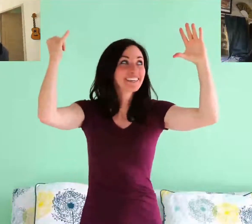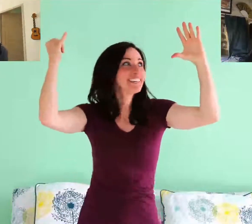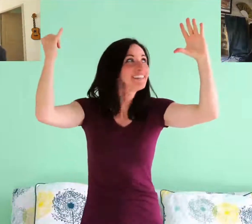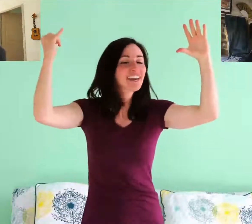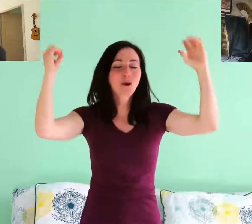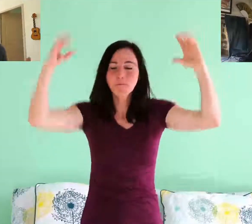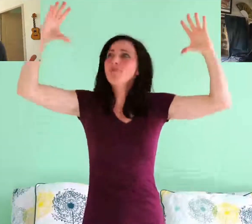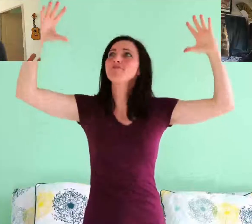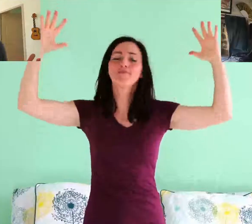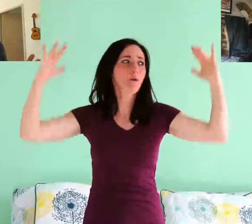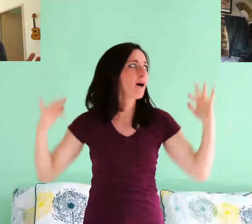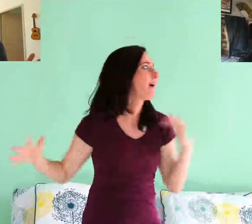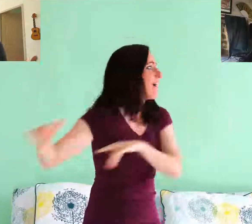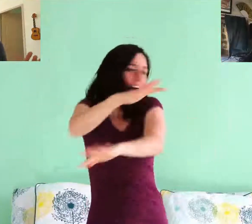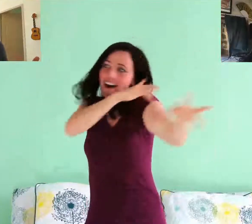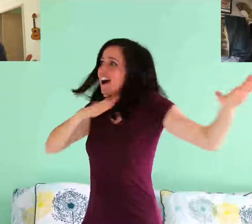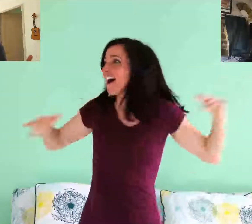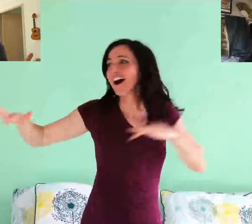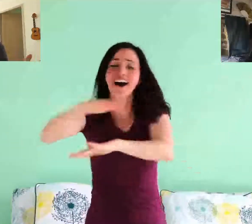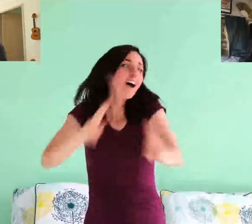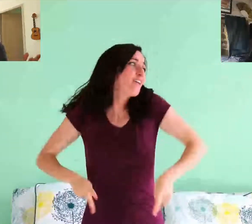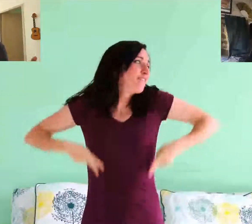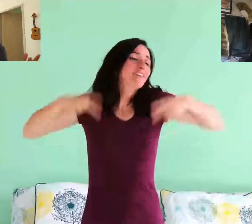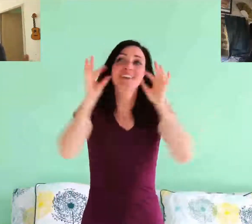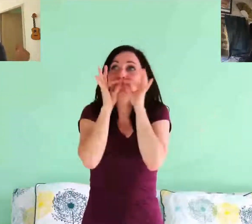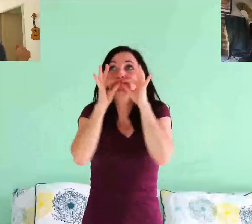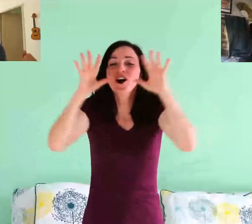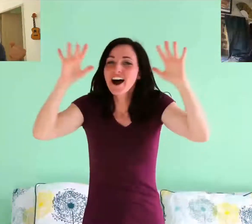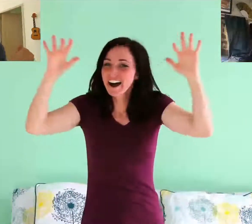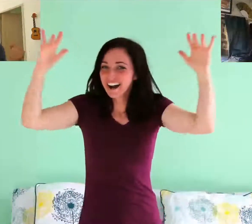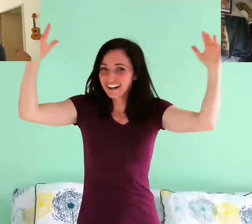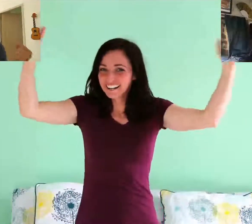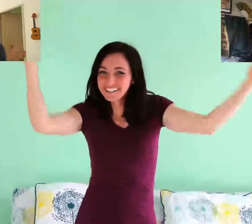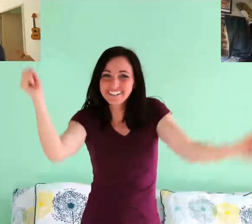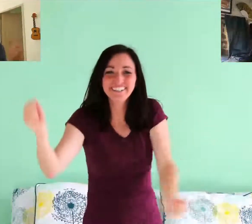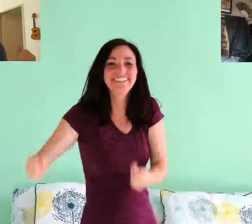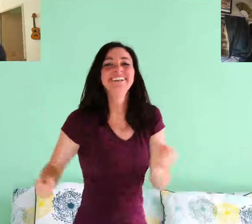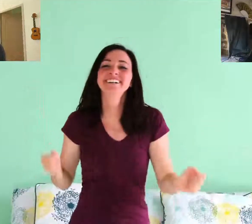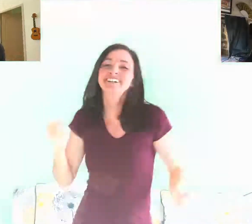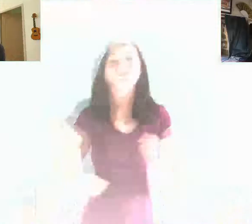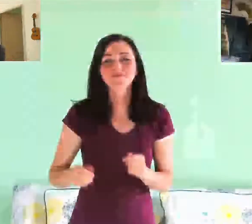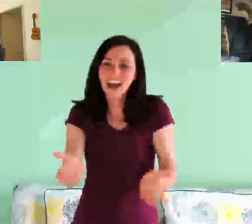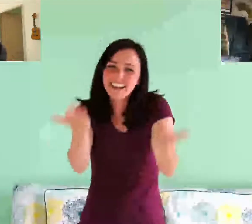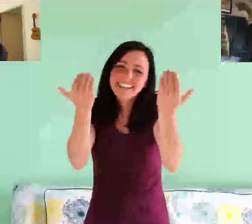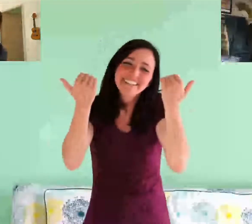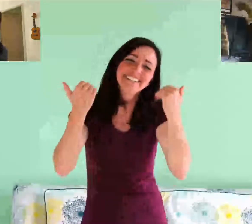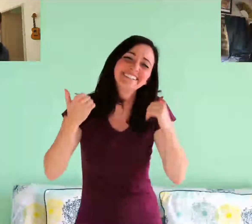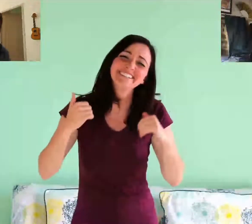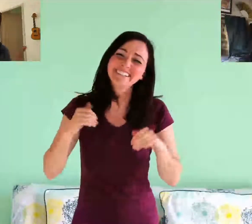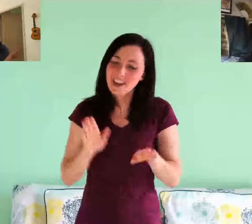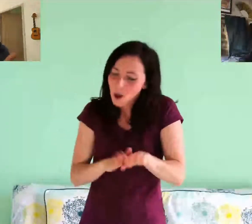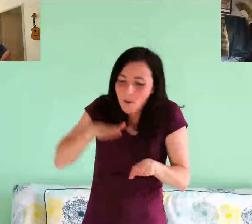Que la vie est une merveille Allez !